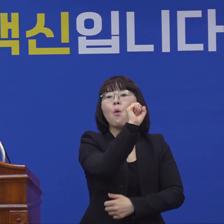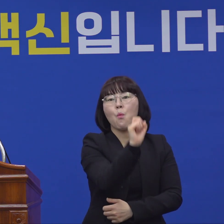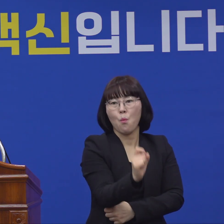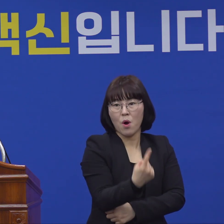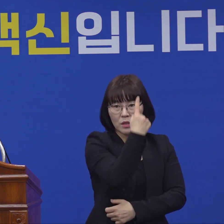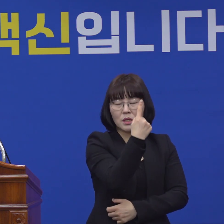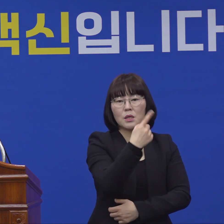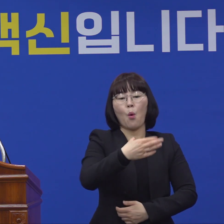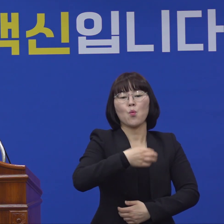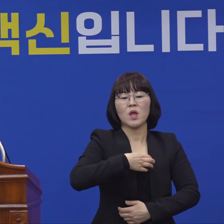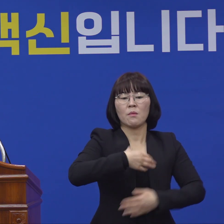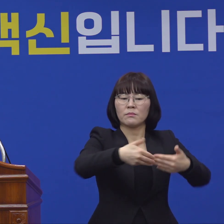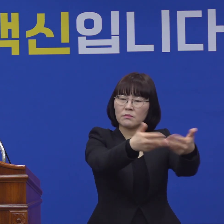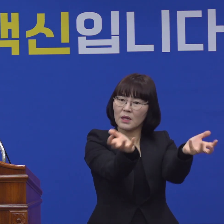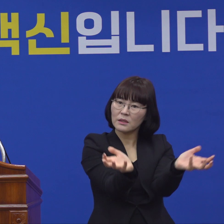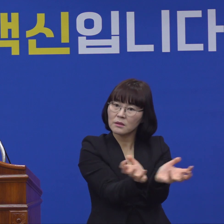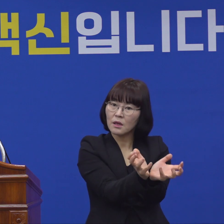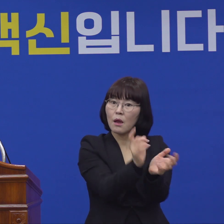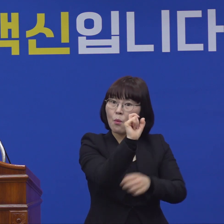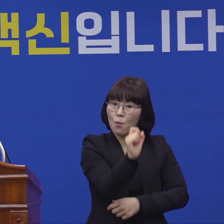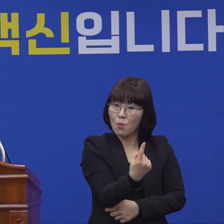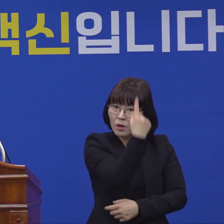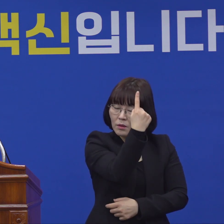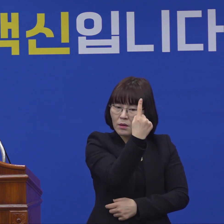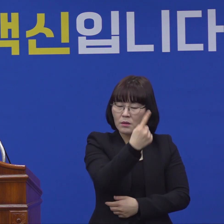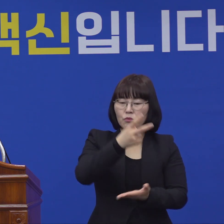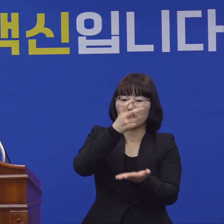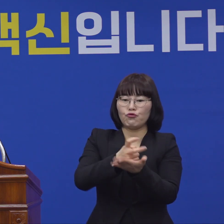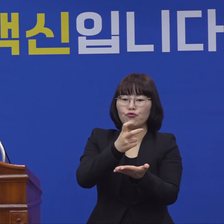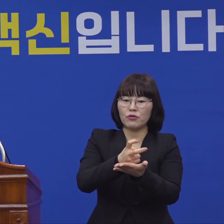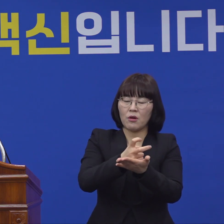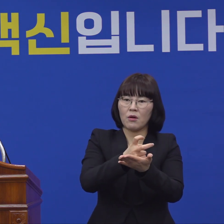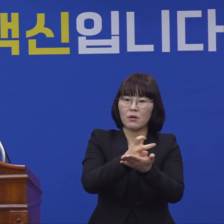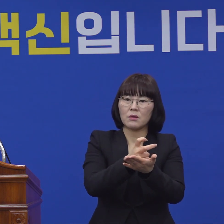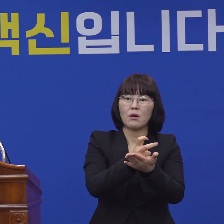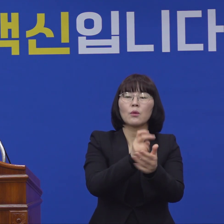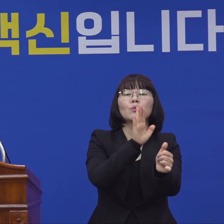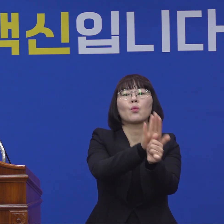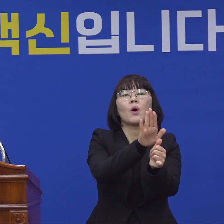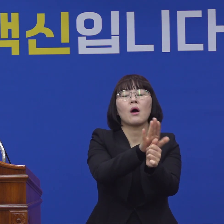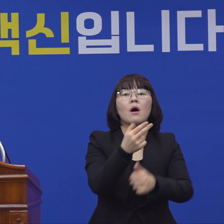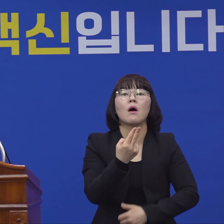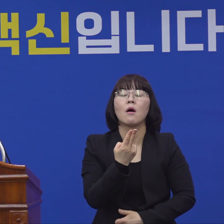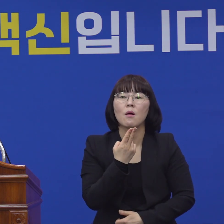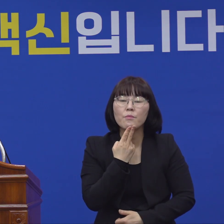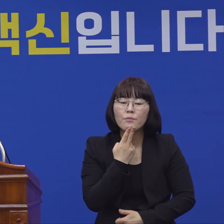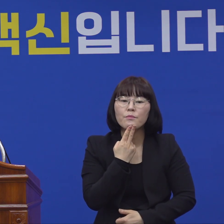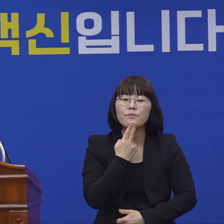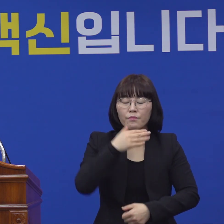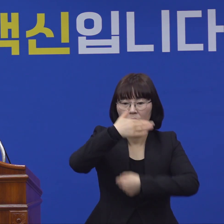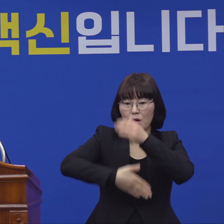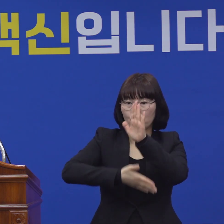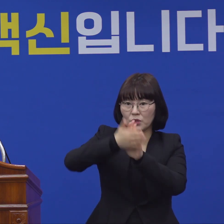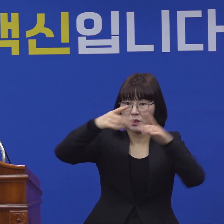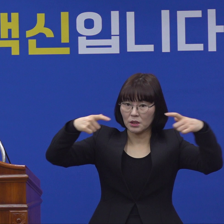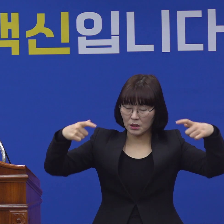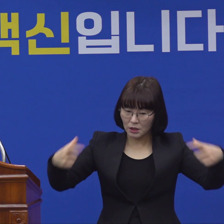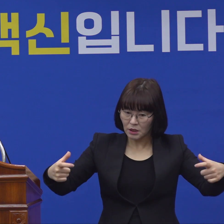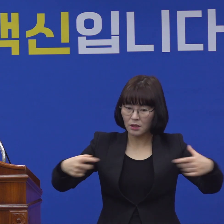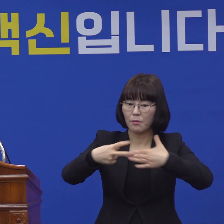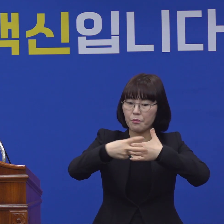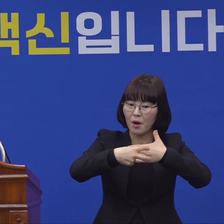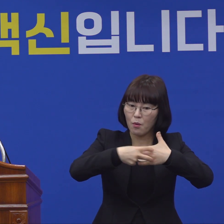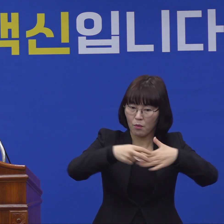수 있는 고위험군 집단이지만 법 테두리 안에서 관리되지 않아 대구시는 병원 내 간병인 전수